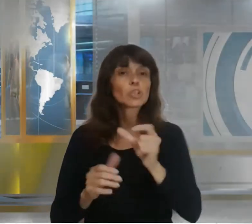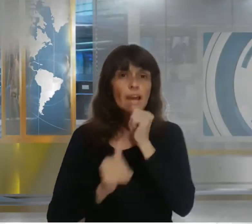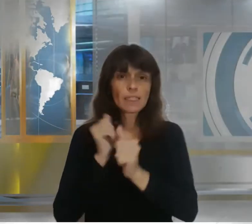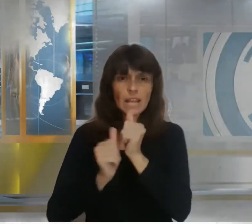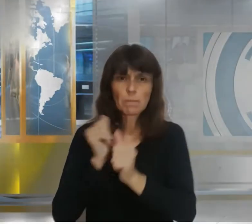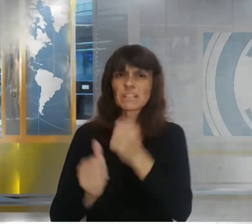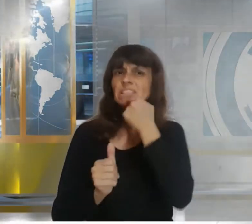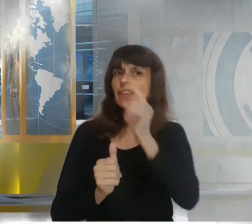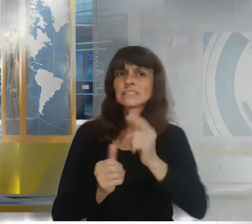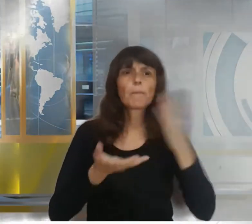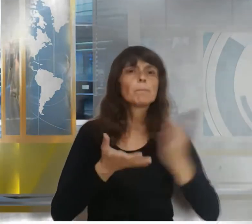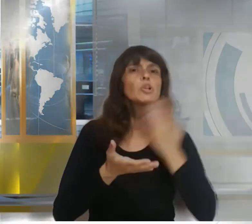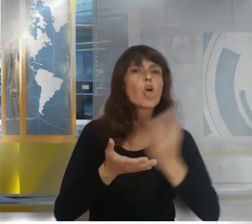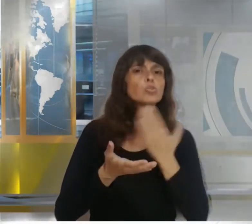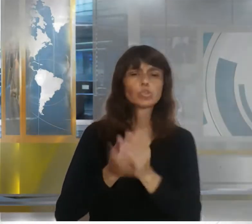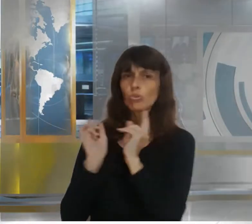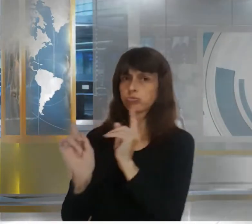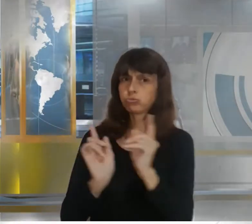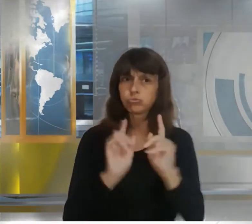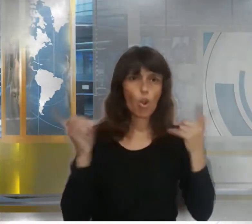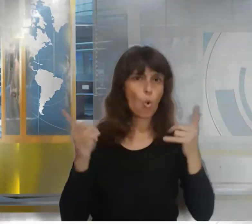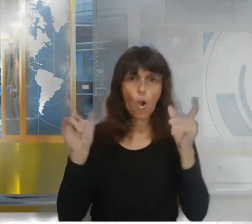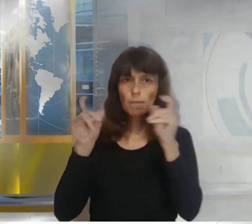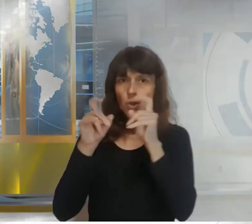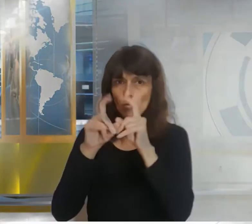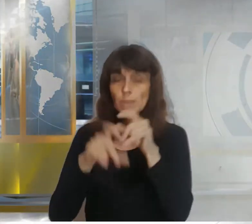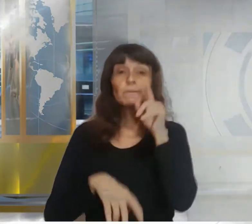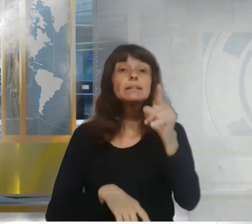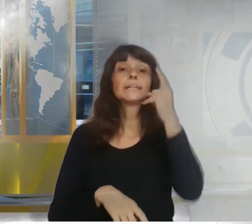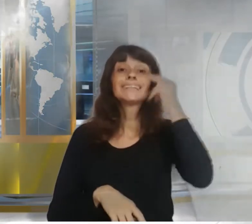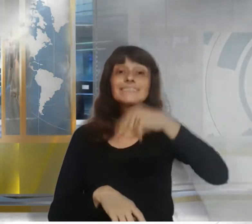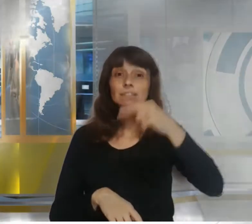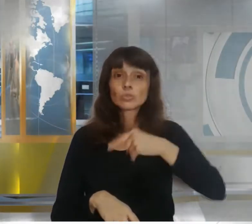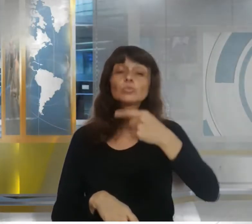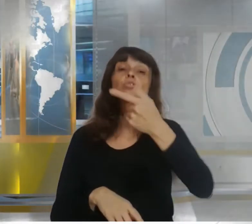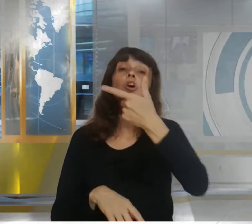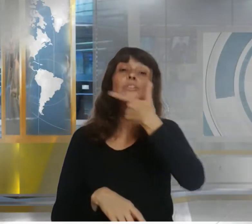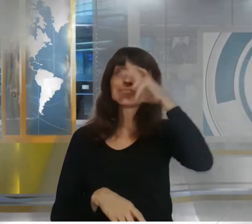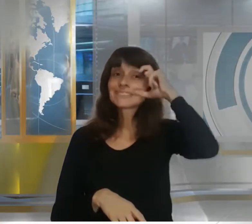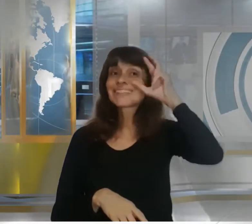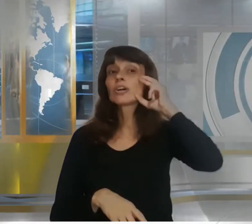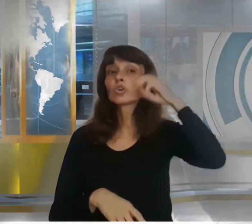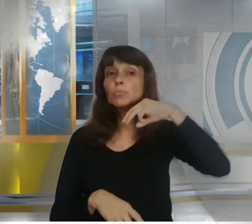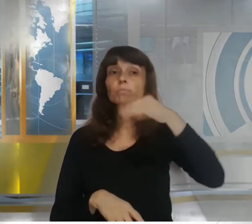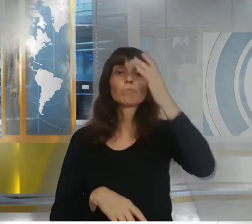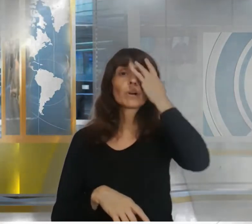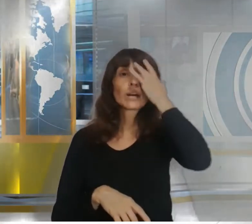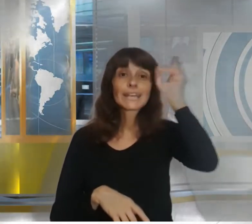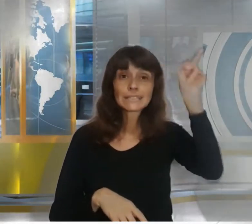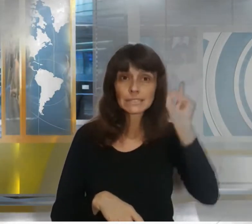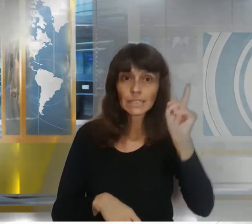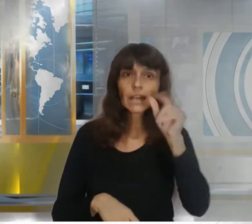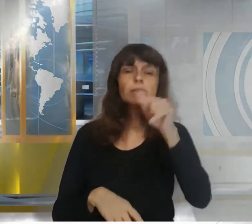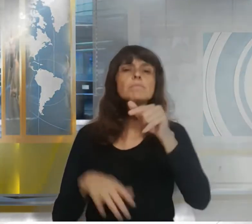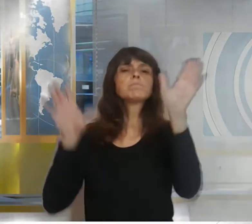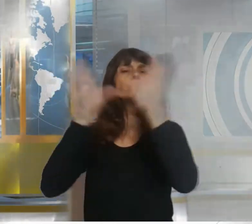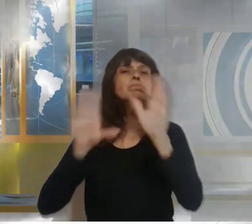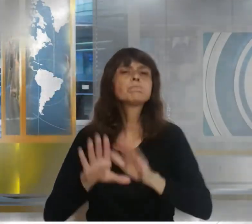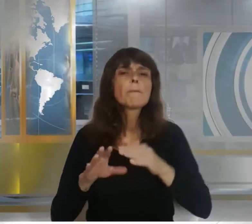En el Serum Institute of India se produce en este momento millones de dosis de la vacuna contra el COVID